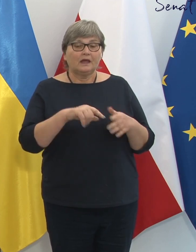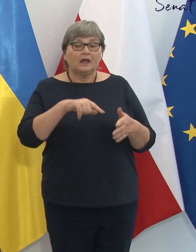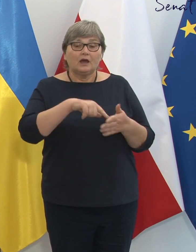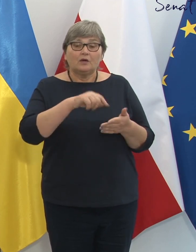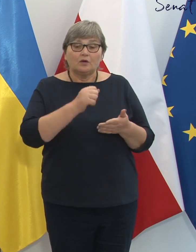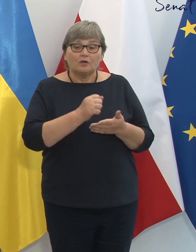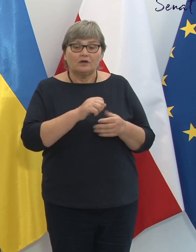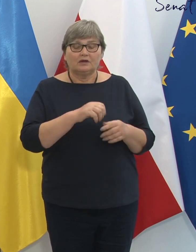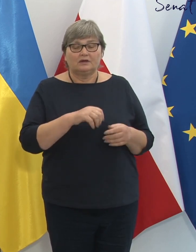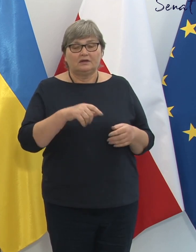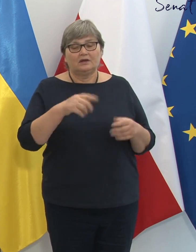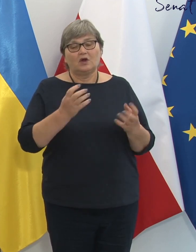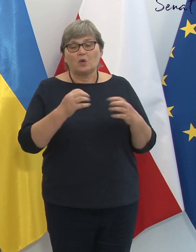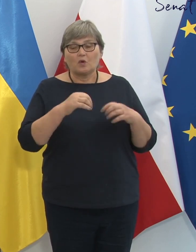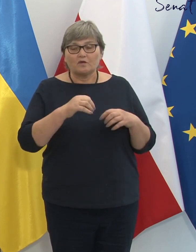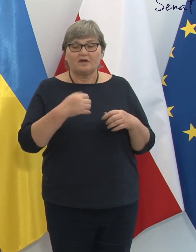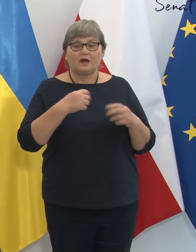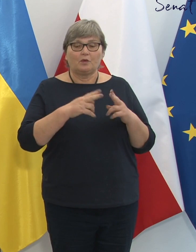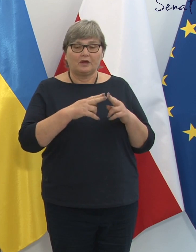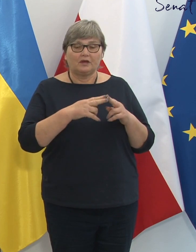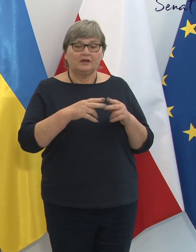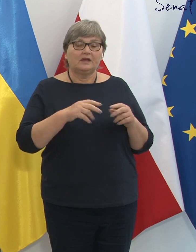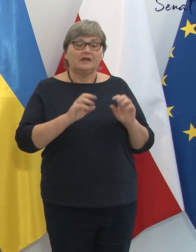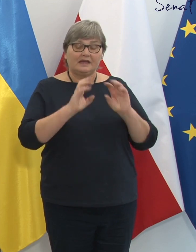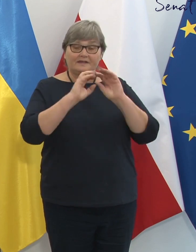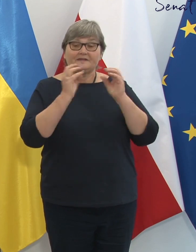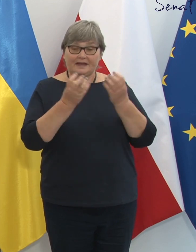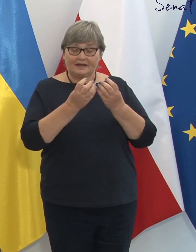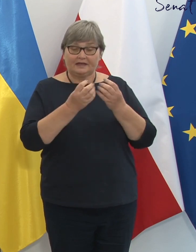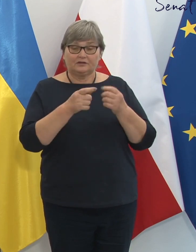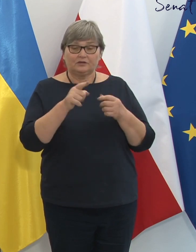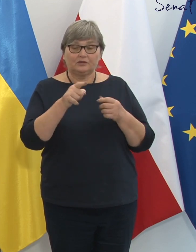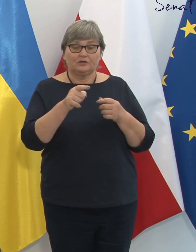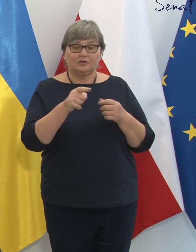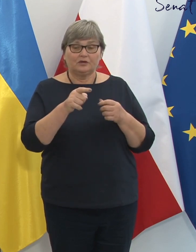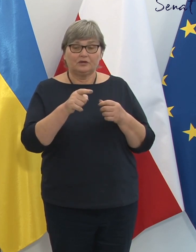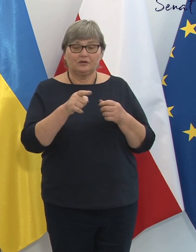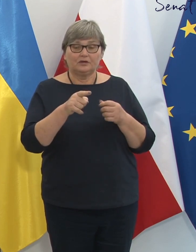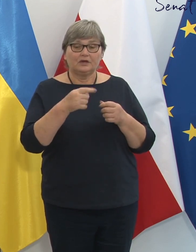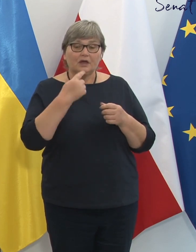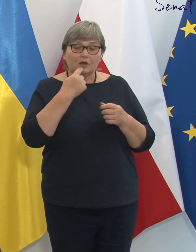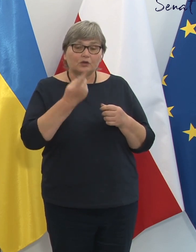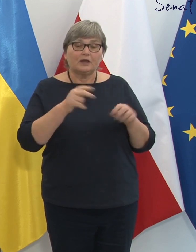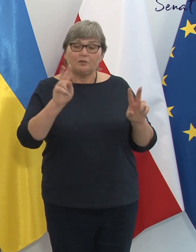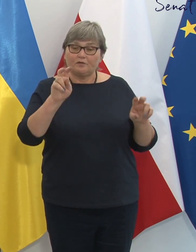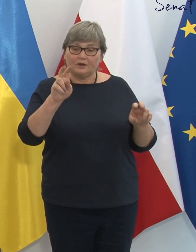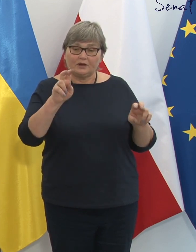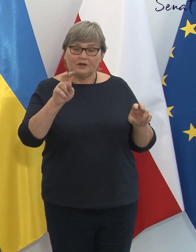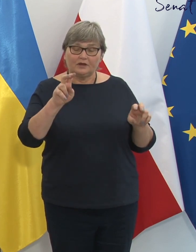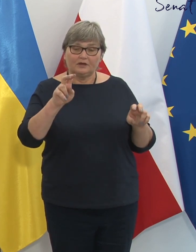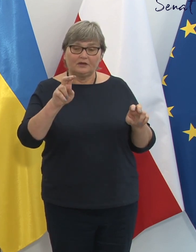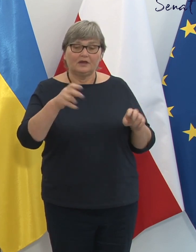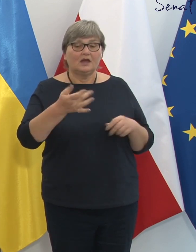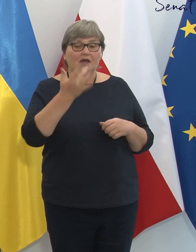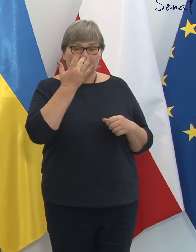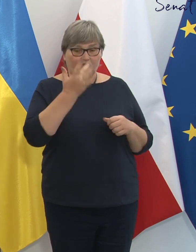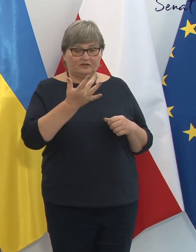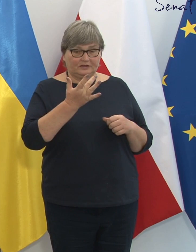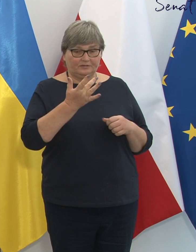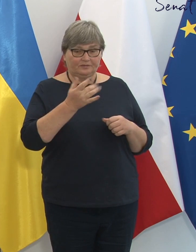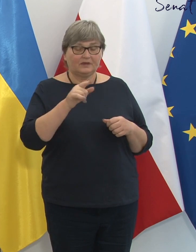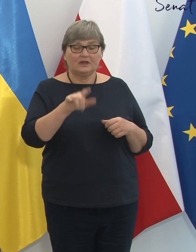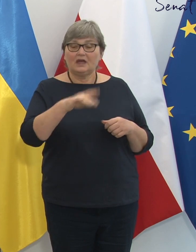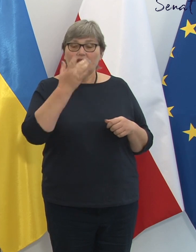nie ustawy, tylko uchwały Senatu, która definiuje reżim rosyjski